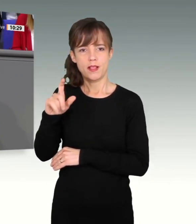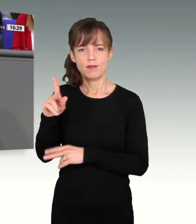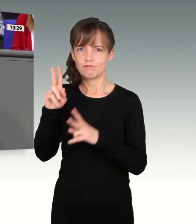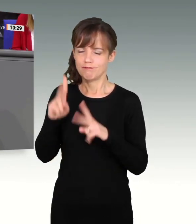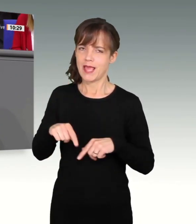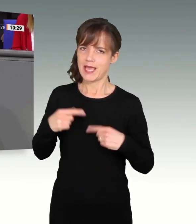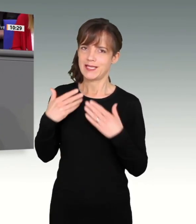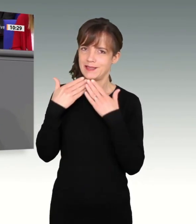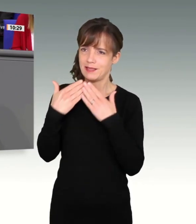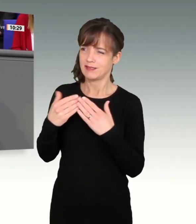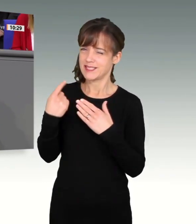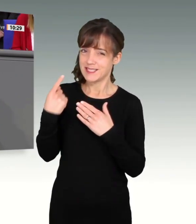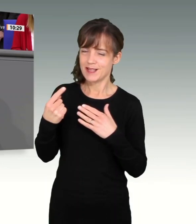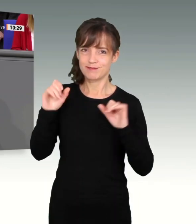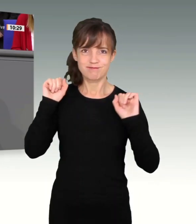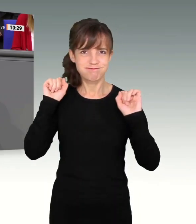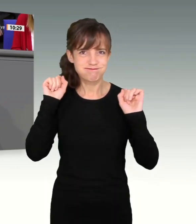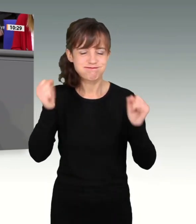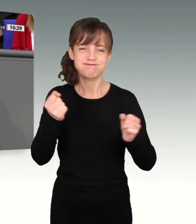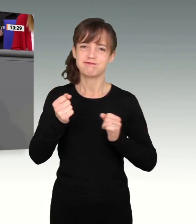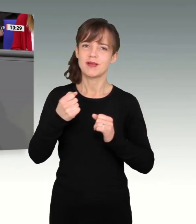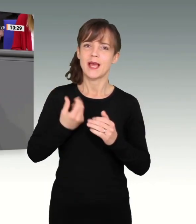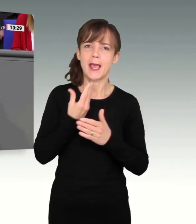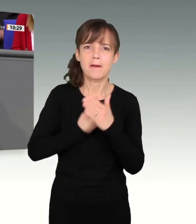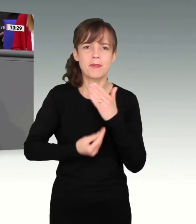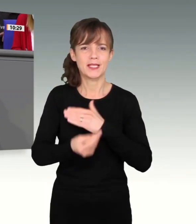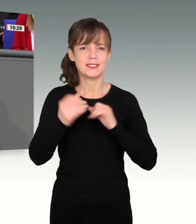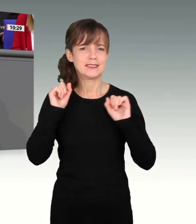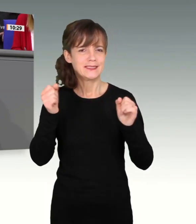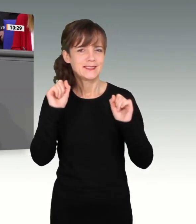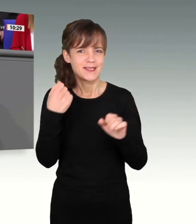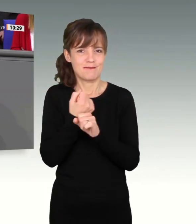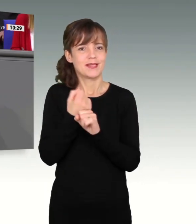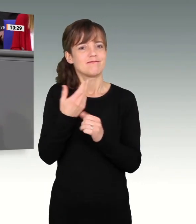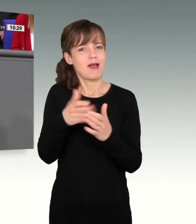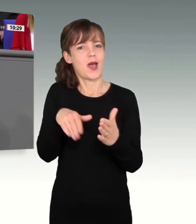und auch Empathie er diese Verantwortung übernommen und auch ausgefüllt hat. Vielen Dank, lieber Markus.